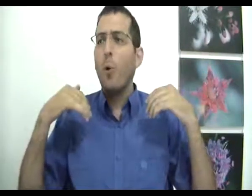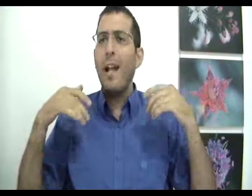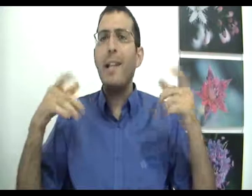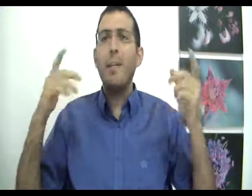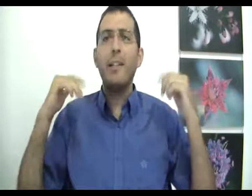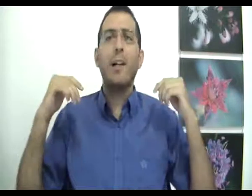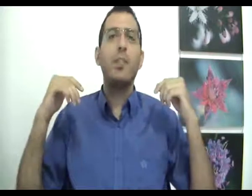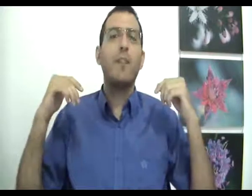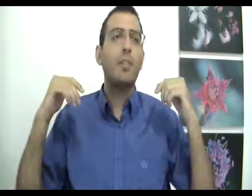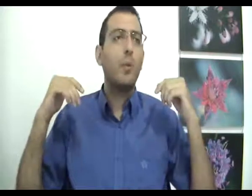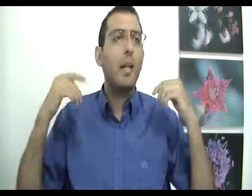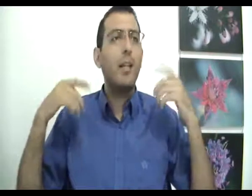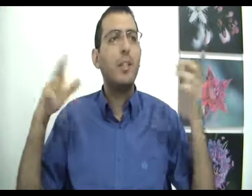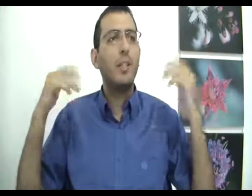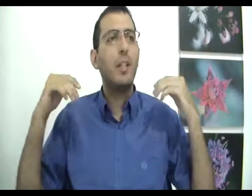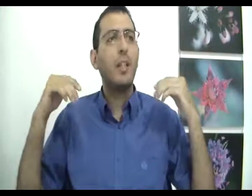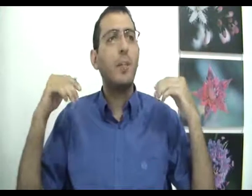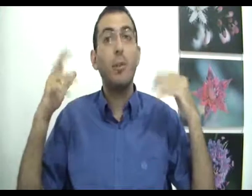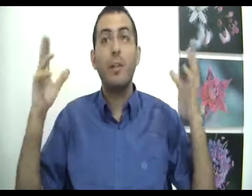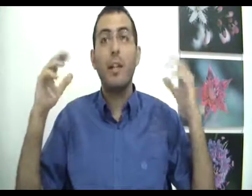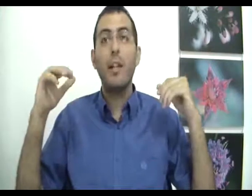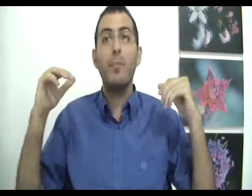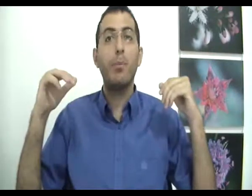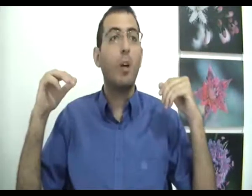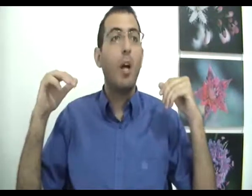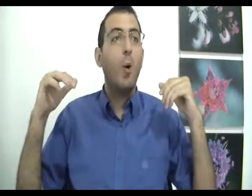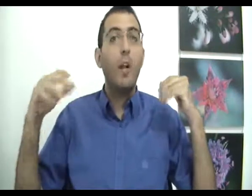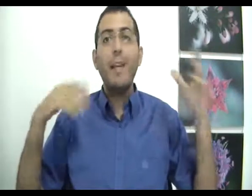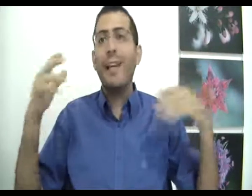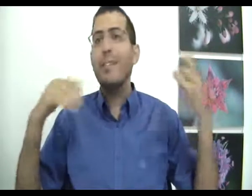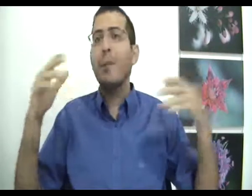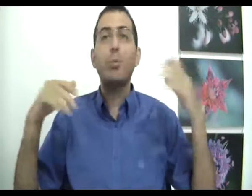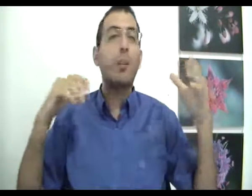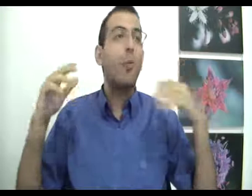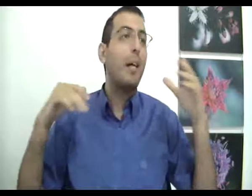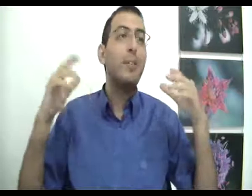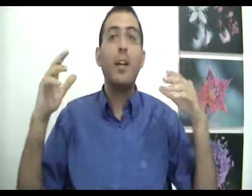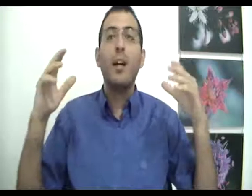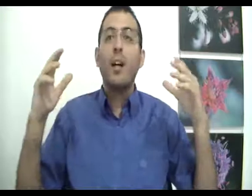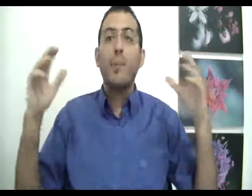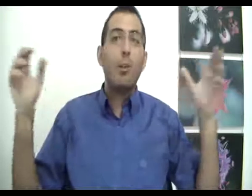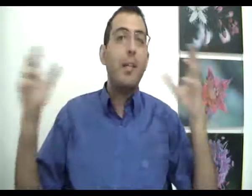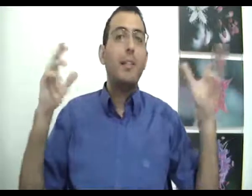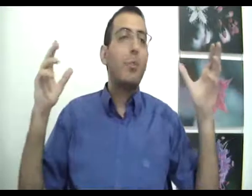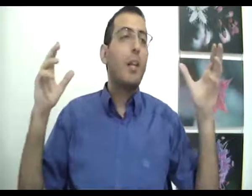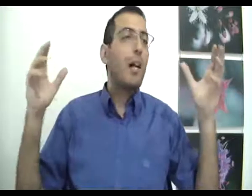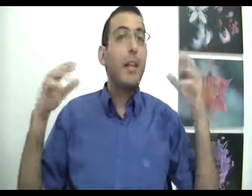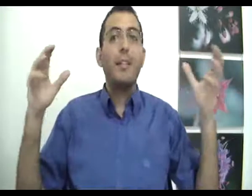אולי אני אעבד את החשיבה שלי, אולי החשיבה שלי היא פתאום תלך לי לאיבוד, אולי יקרה איזה משהו טראומטי, פתאום איזה תאונה יקרה איזה